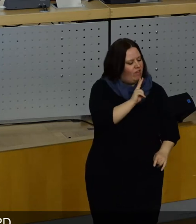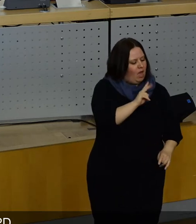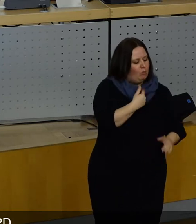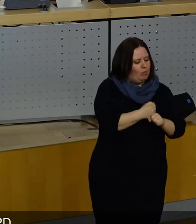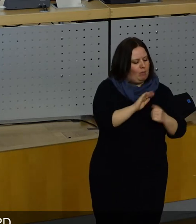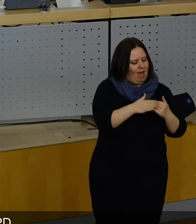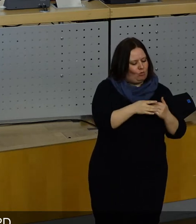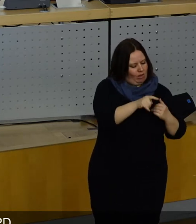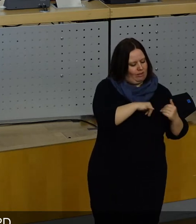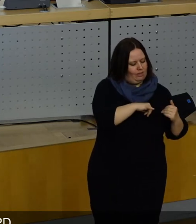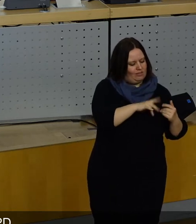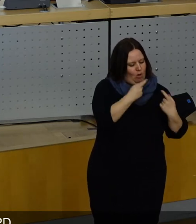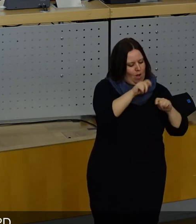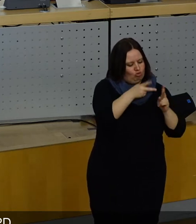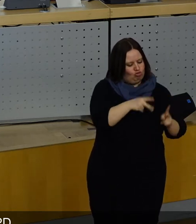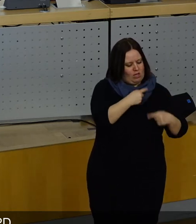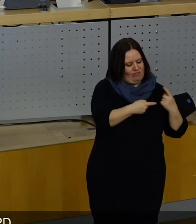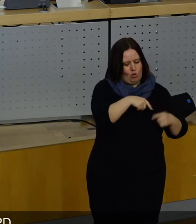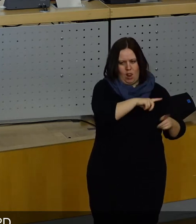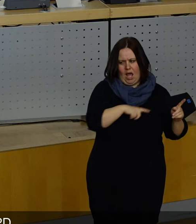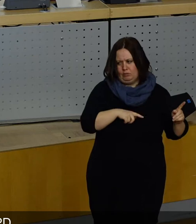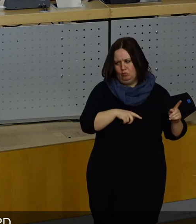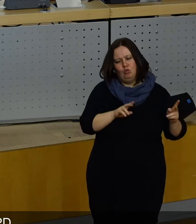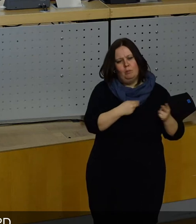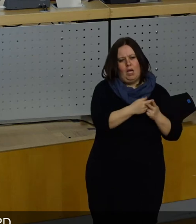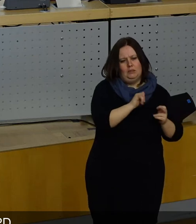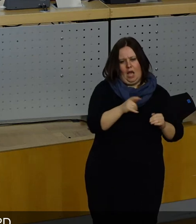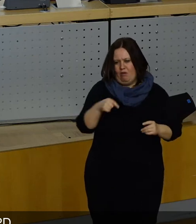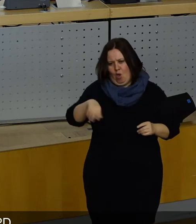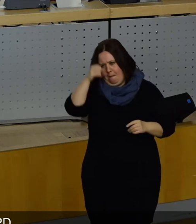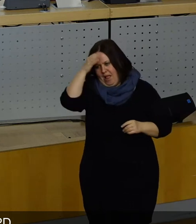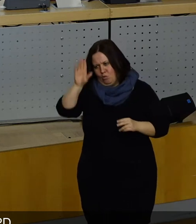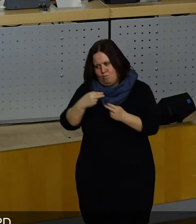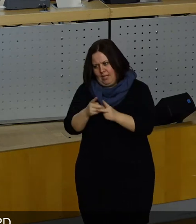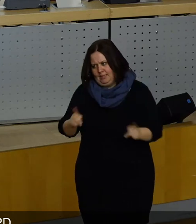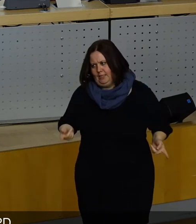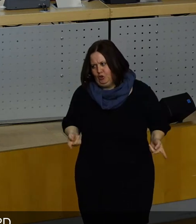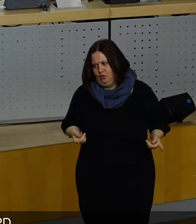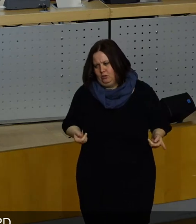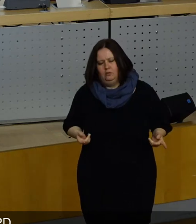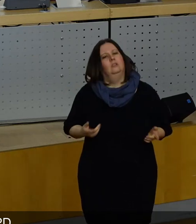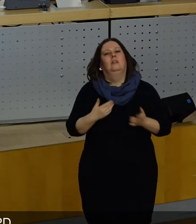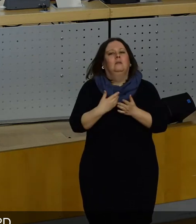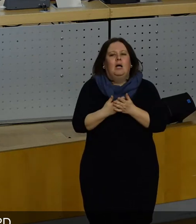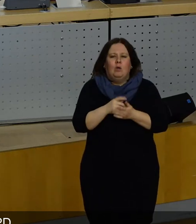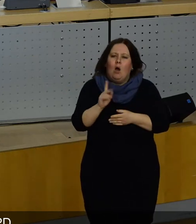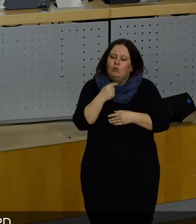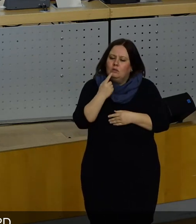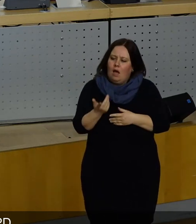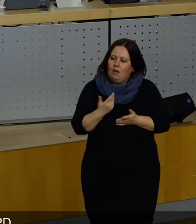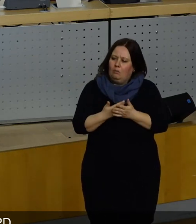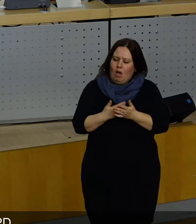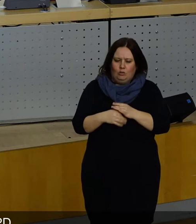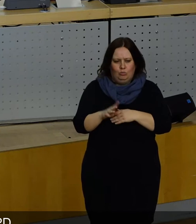was für einen Beigeordneten das ist. Für Bau- und Stadtentwicklung macht das, glaube ich, durchaus Sinn. Sie haben da reingeschrieben, der oder